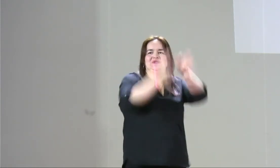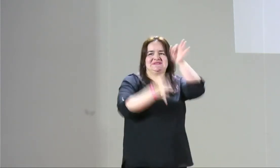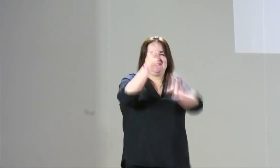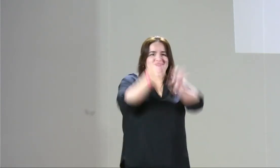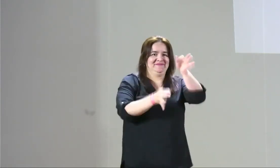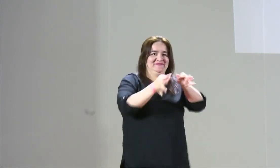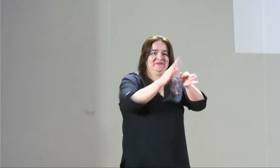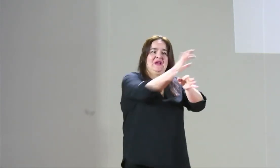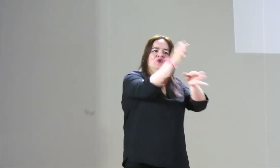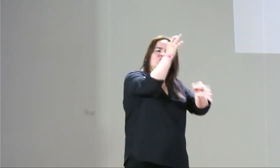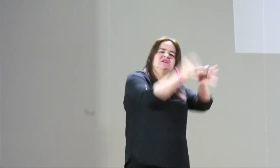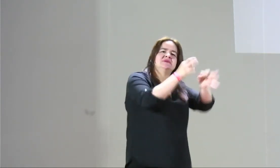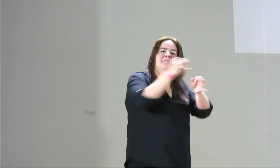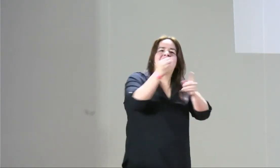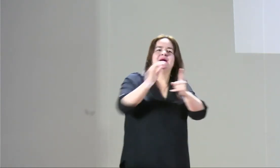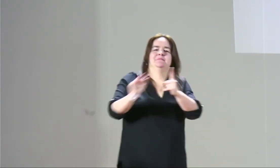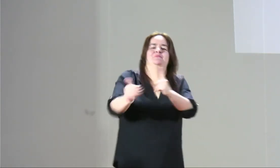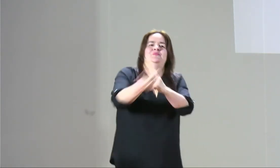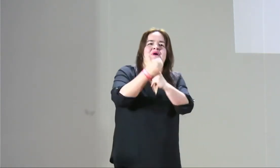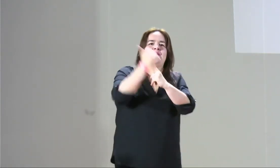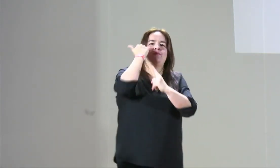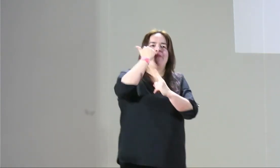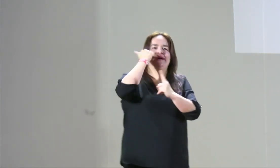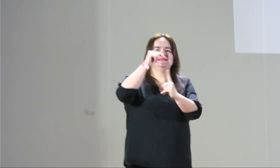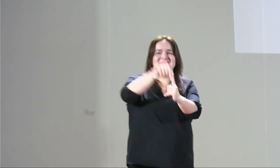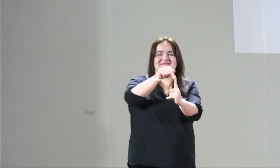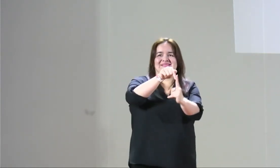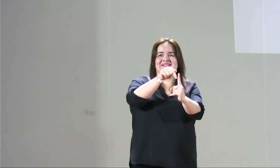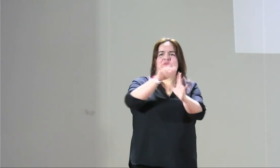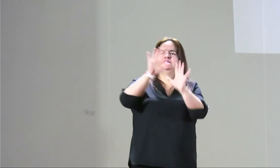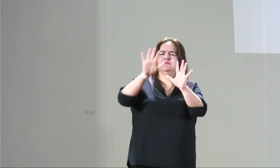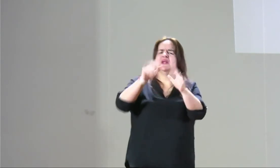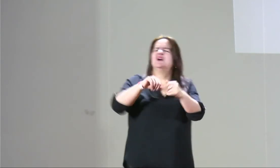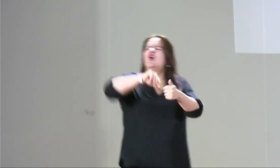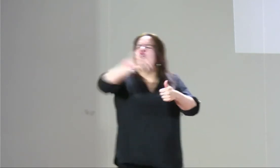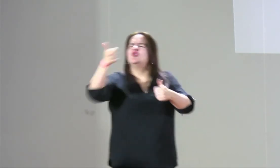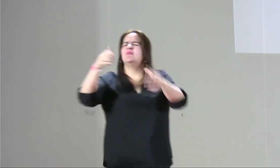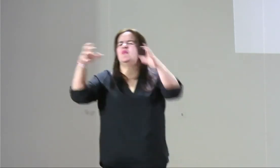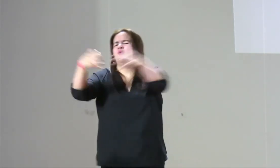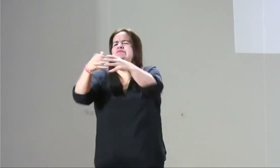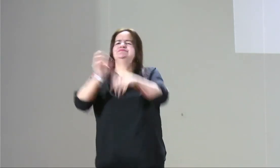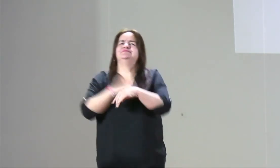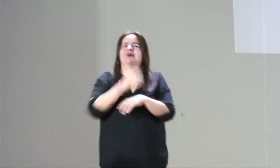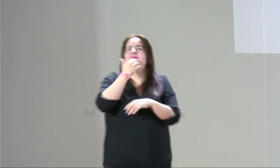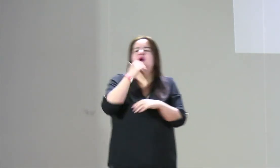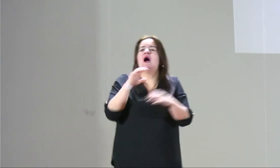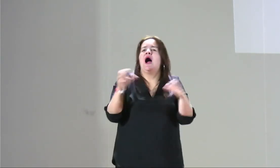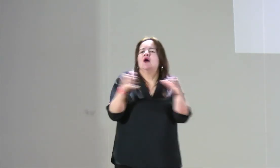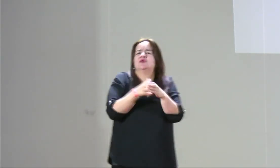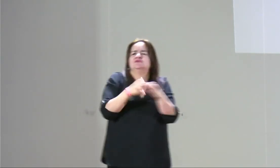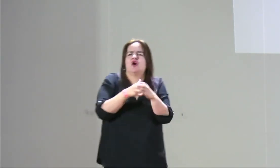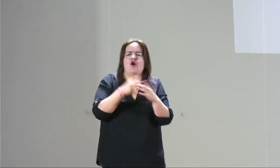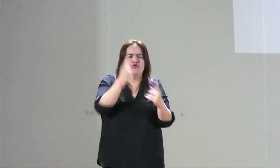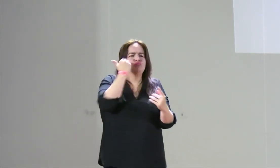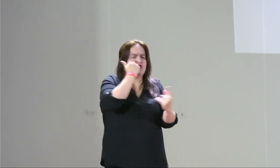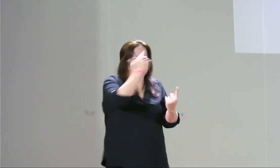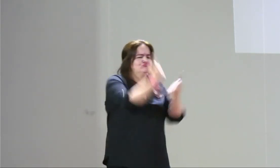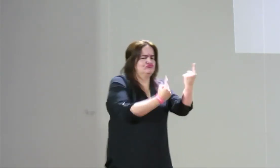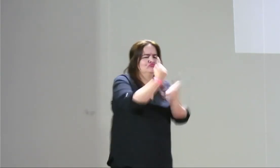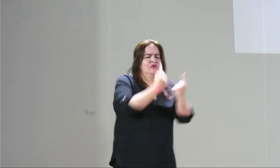trabajar todas de una manera colectiva. ¿Por qué? Porque debemos trabajar ante las entidades también para la protección de la mujer, para la protección de los derechos